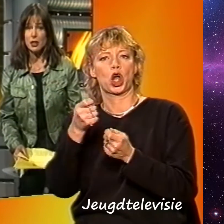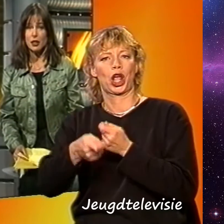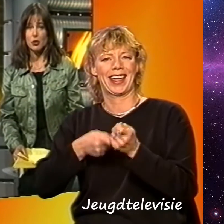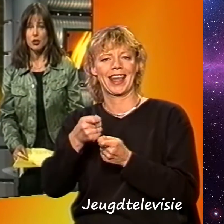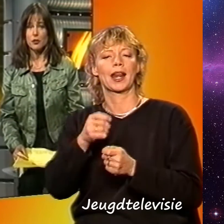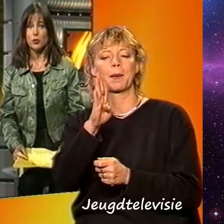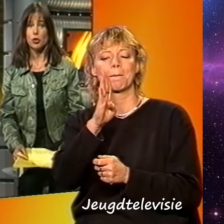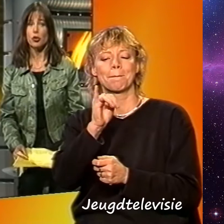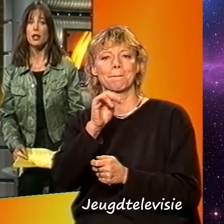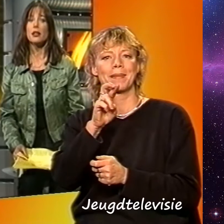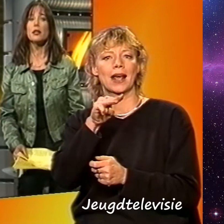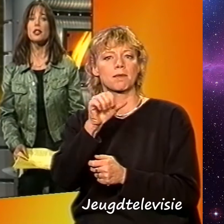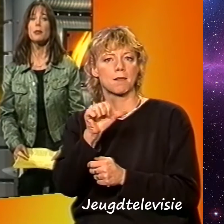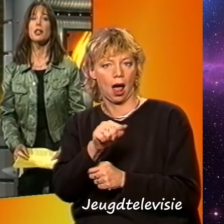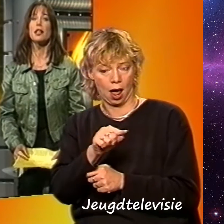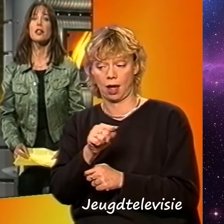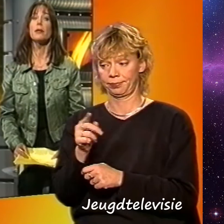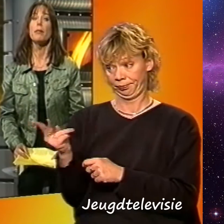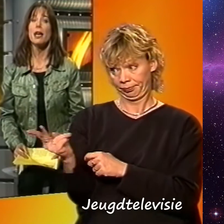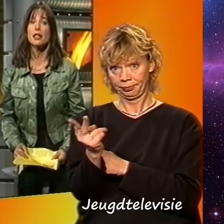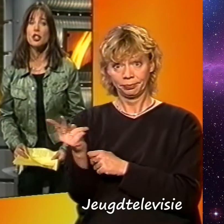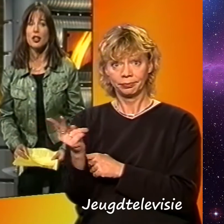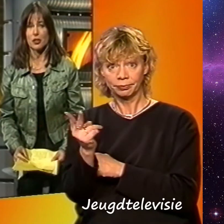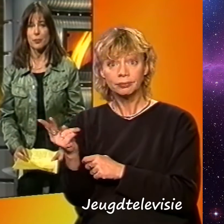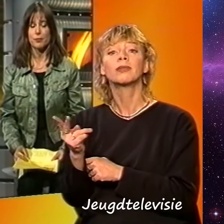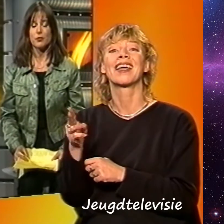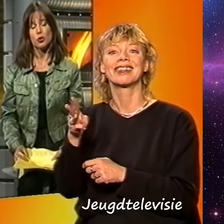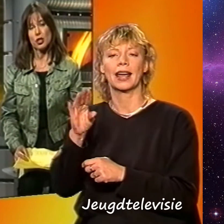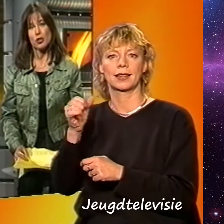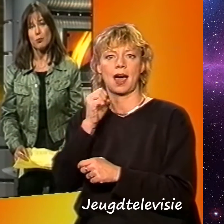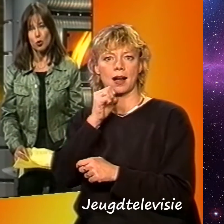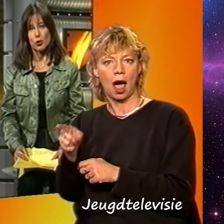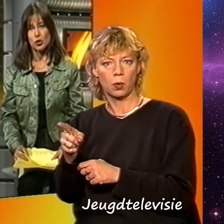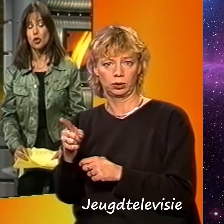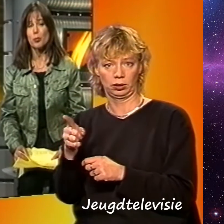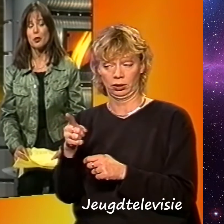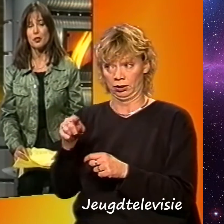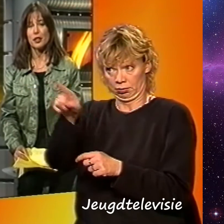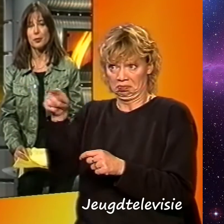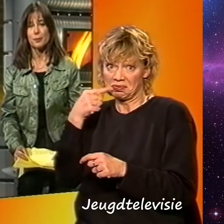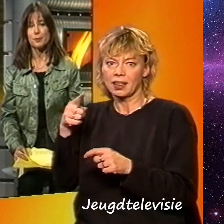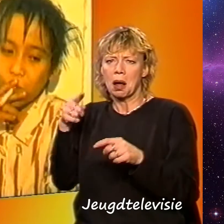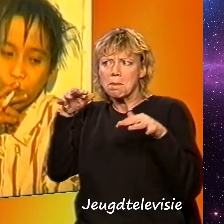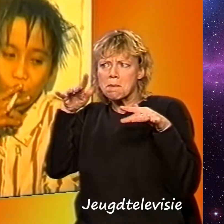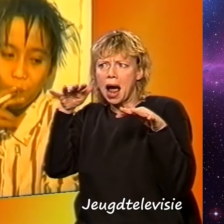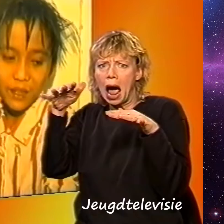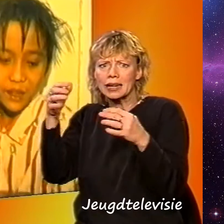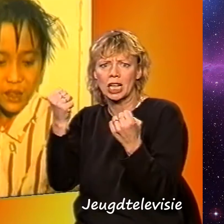dertien jaar oud en volgens hun aanhangers hebben de kinderen magische krachten. En nu zijn ze moe en ze stoppen met vechten.